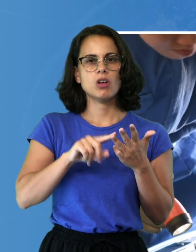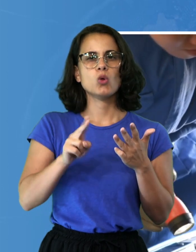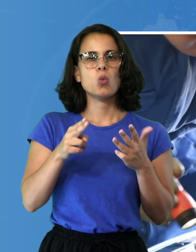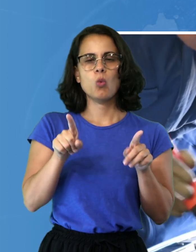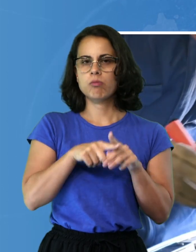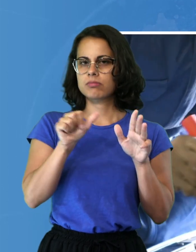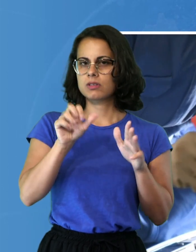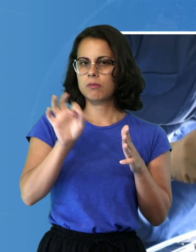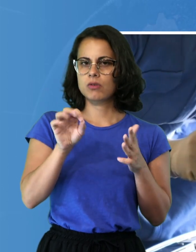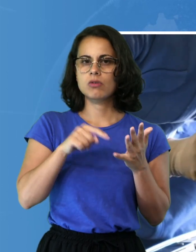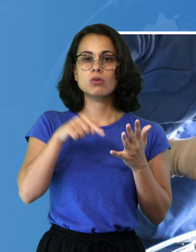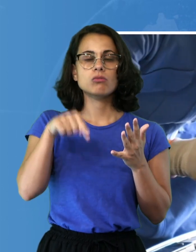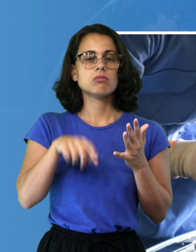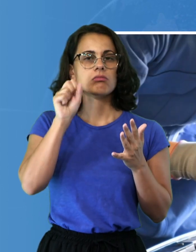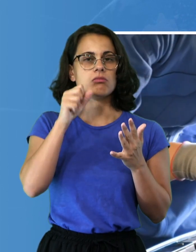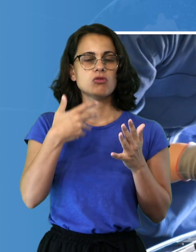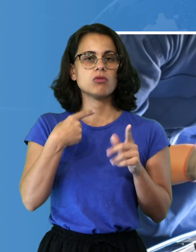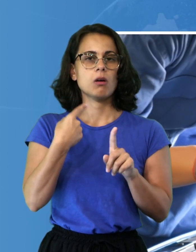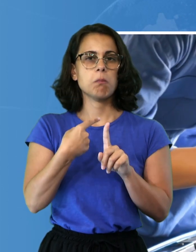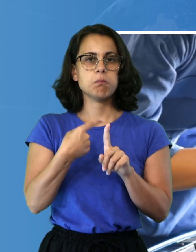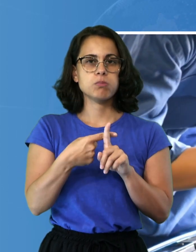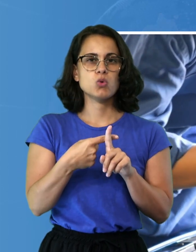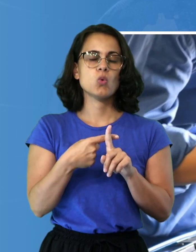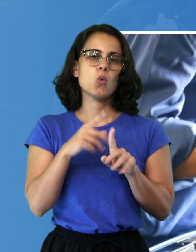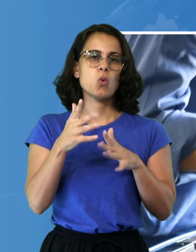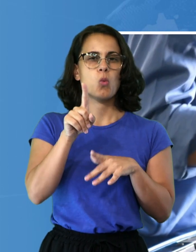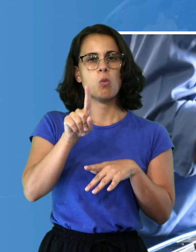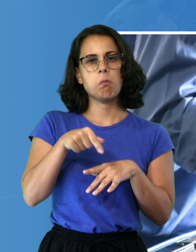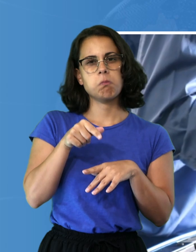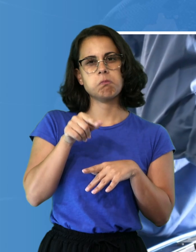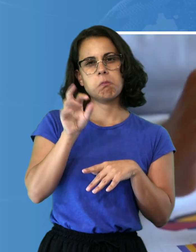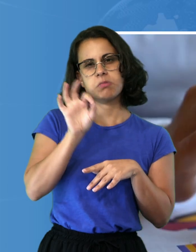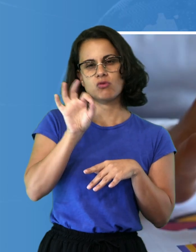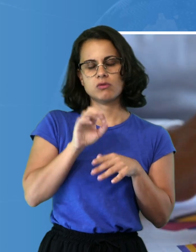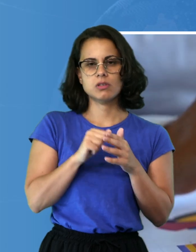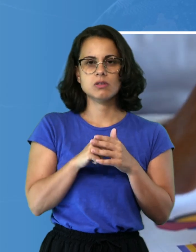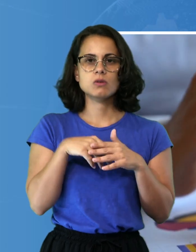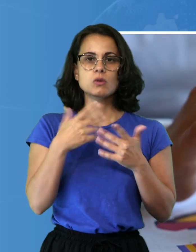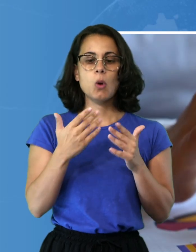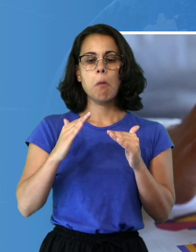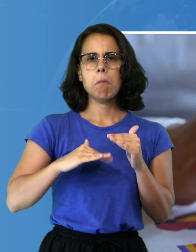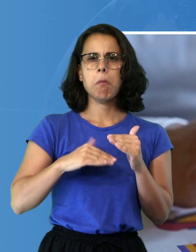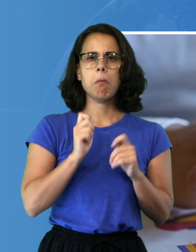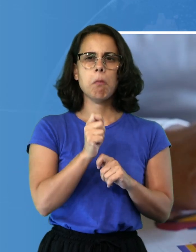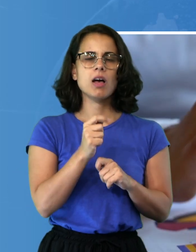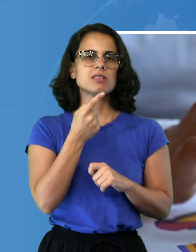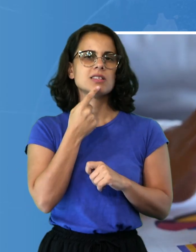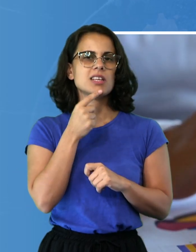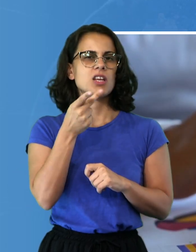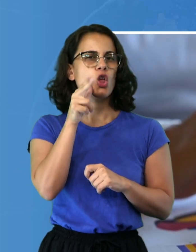Sud Sardegna ha avuto un incremento annuo inferiore all'1%. Il premio più basso è stato rilevato per una donna di 58 anni che